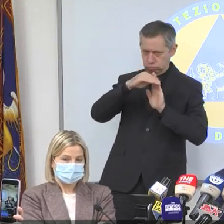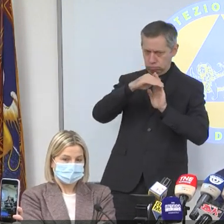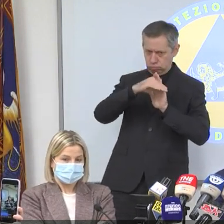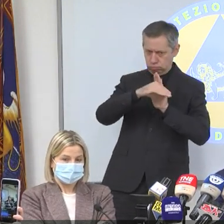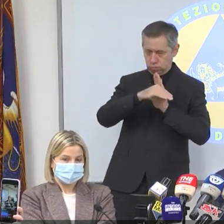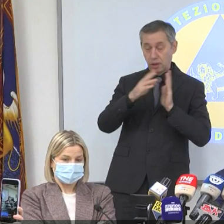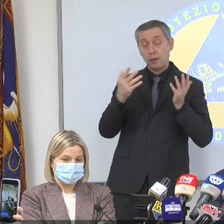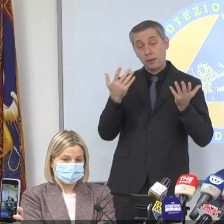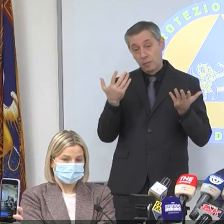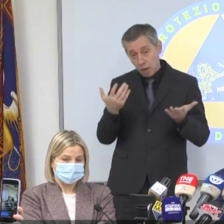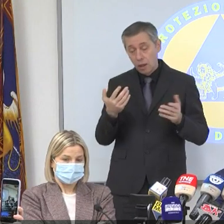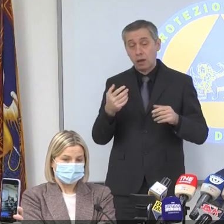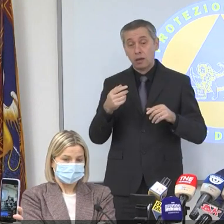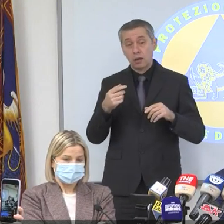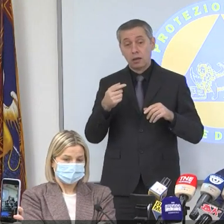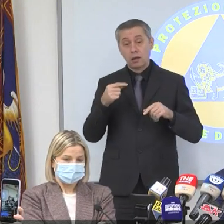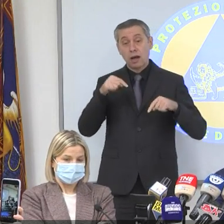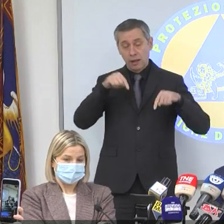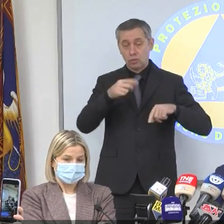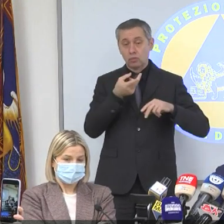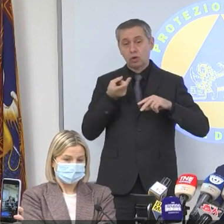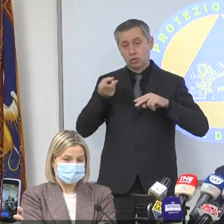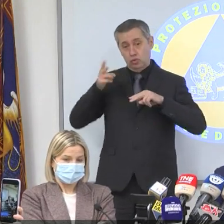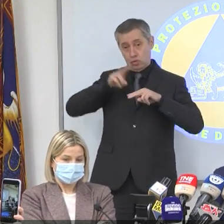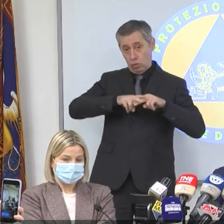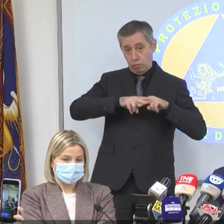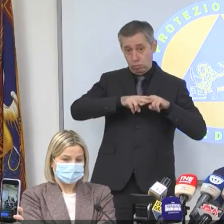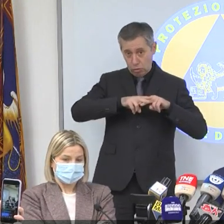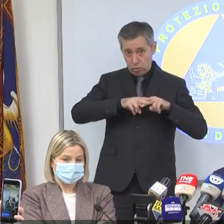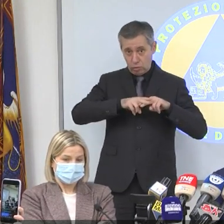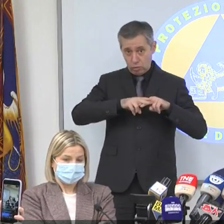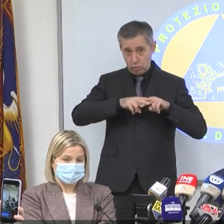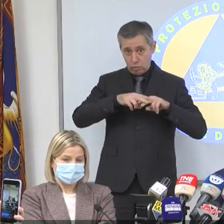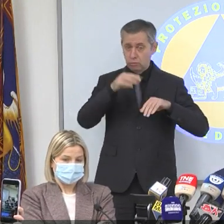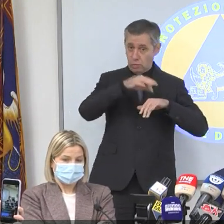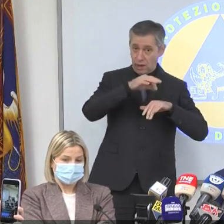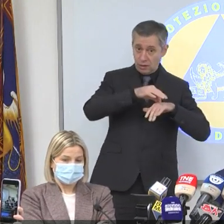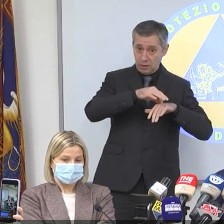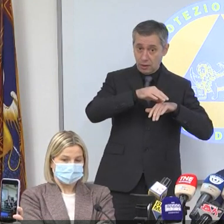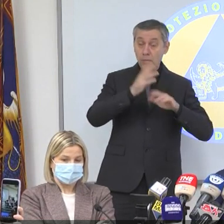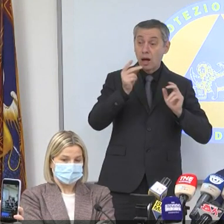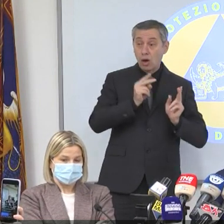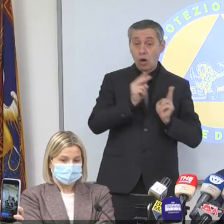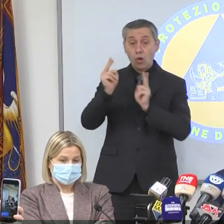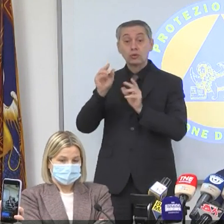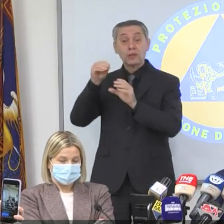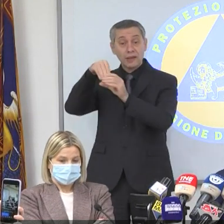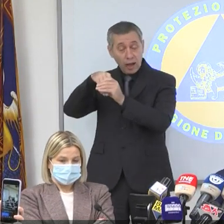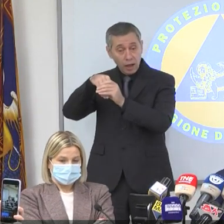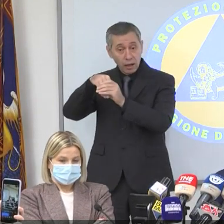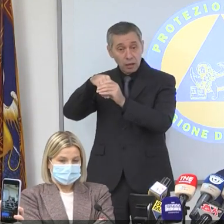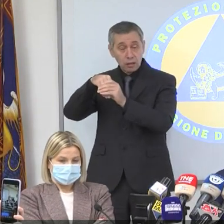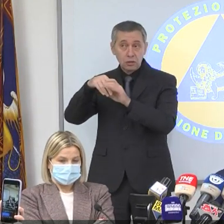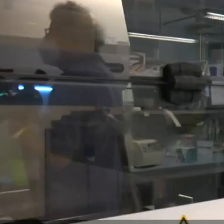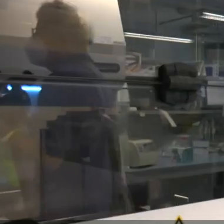Nonostante i casi siano anche il doppio, abbiamo un'ospedalizzazione che oggi è di un terzo, poco